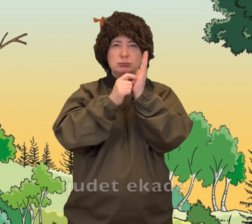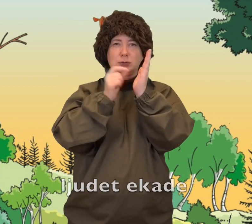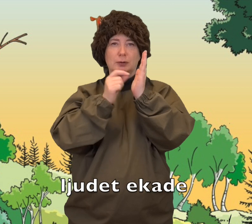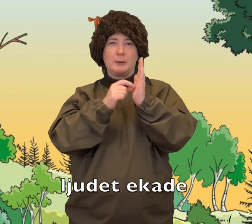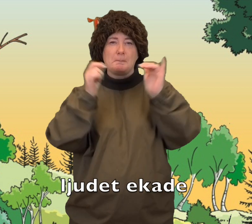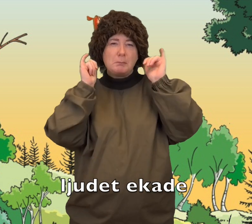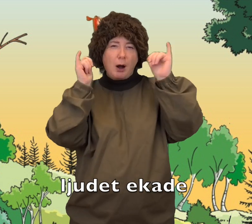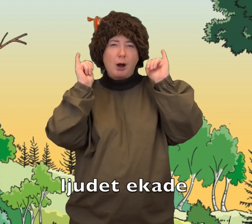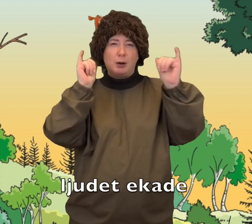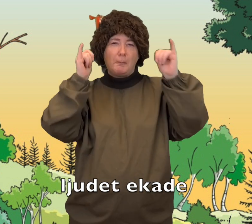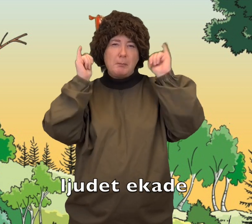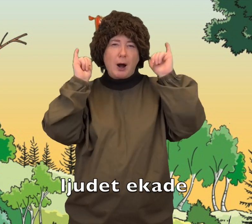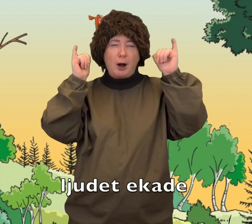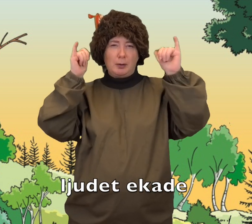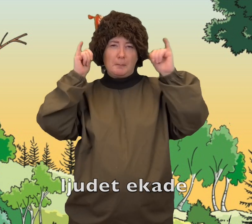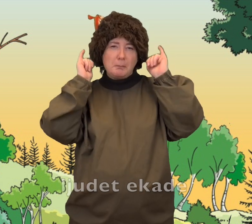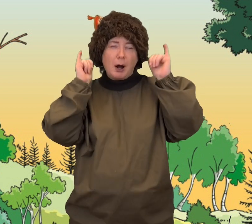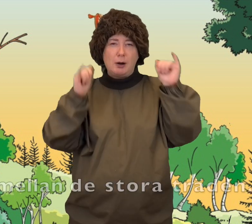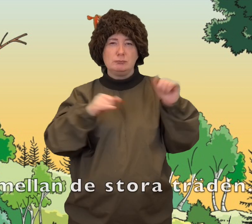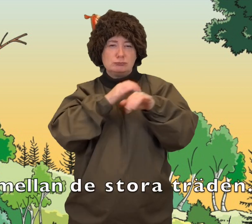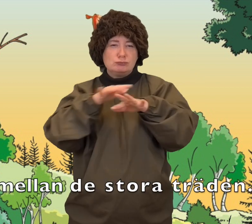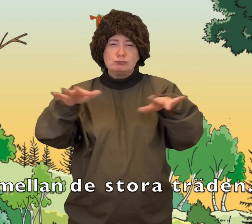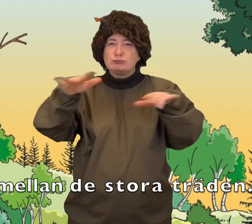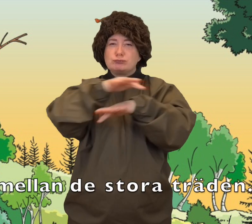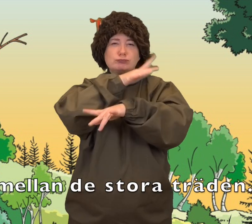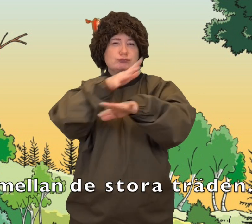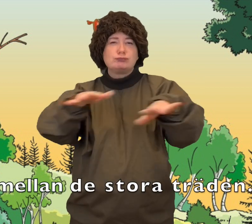Ljudet ekade mellan de stora träden.